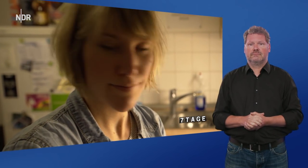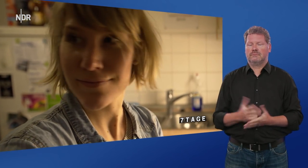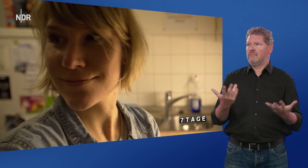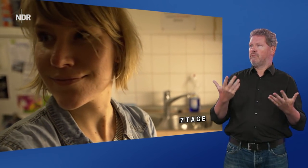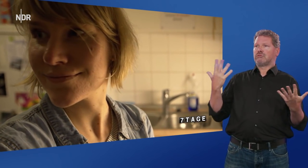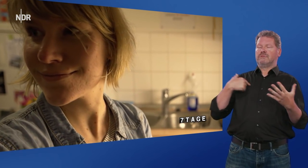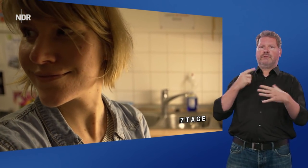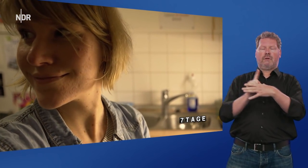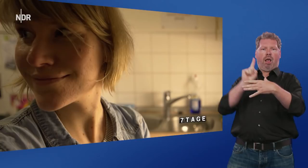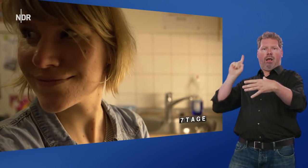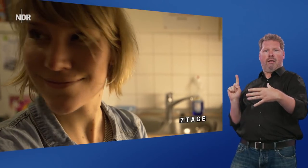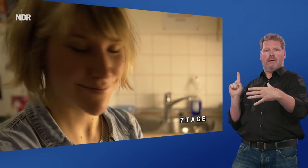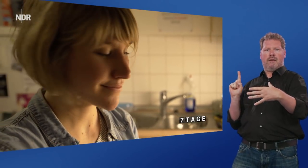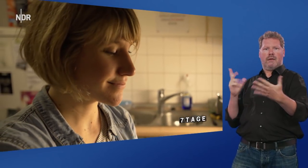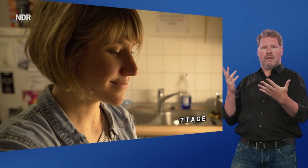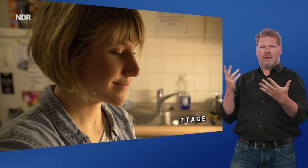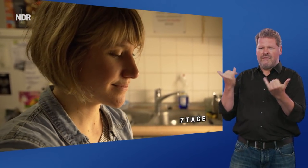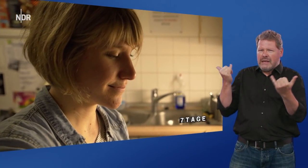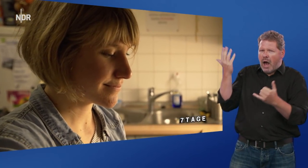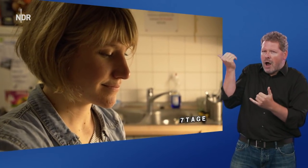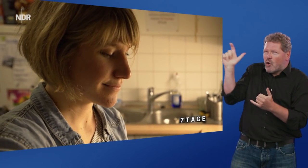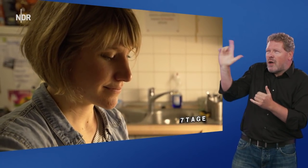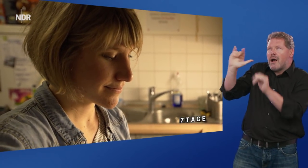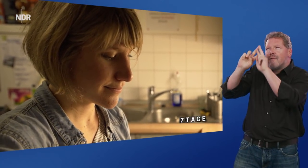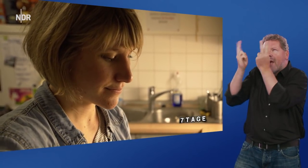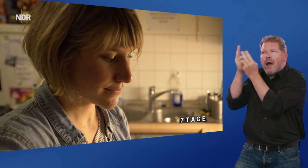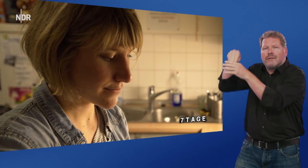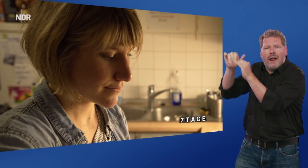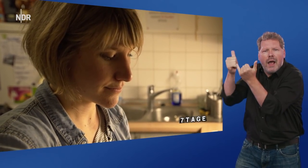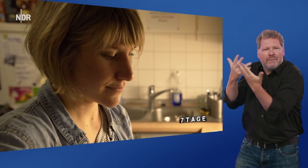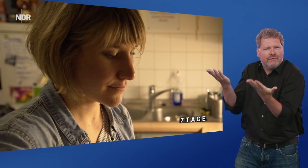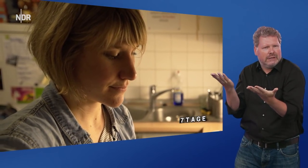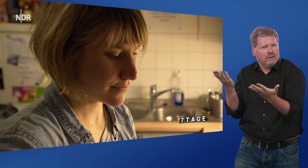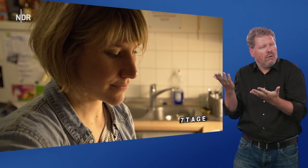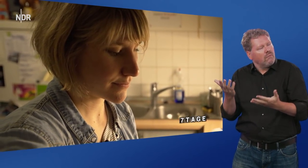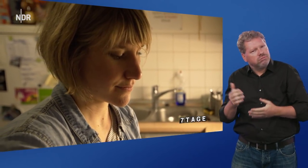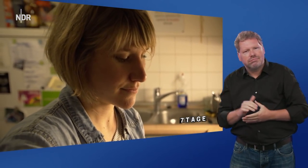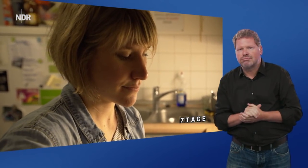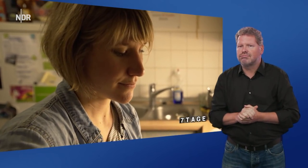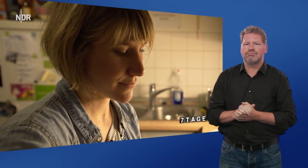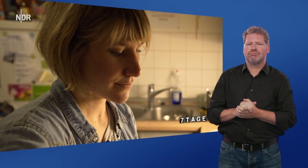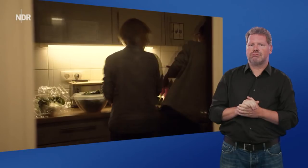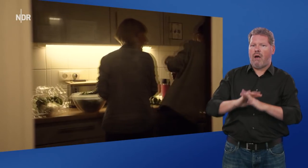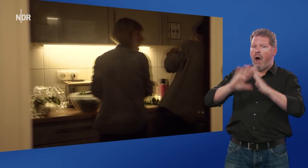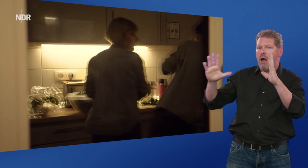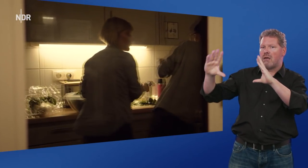Plötzlich bin ich Außenseiterin. Wie muss das dann für Antonia sein? In einer Welt zu leben, in der fast alle um sie herum sprechen.